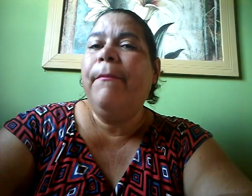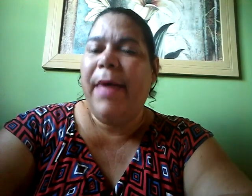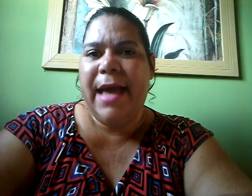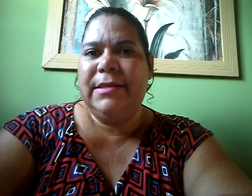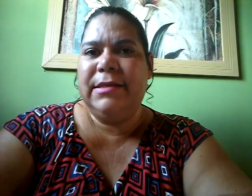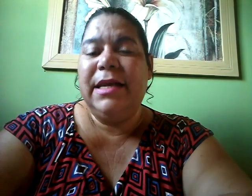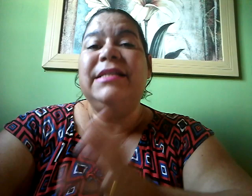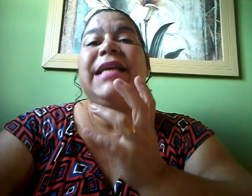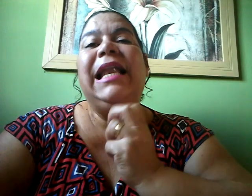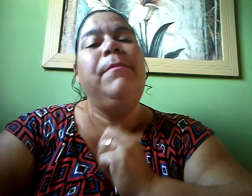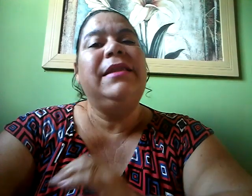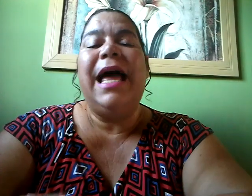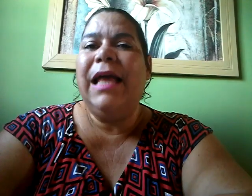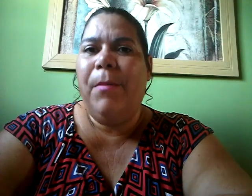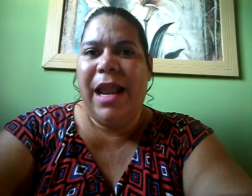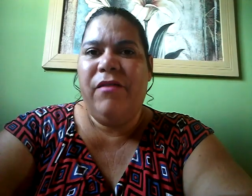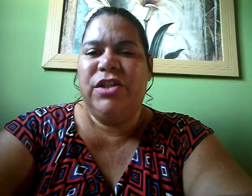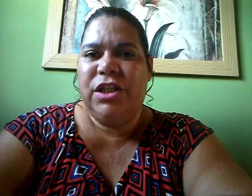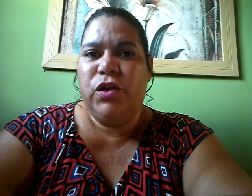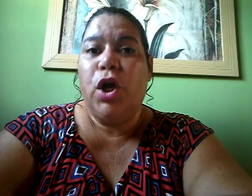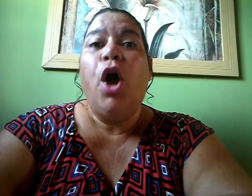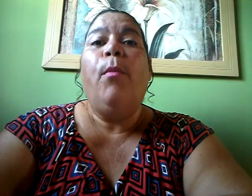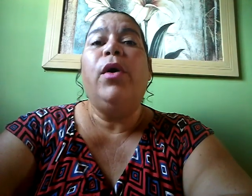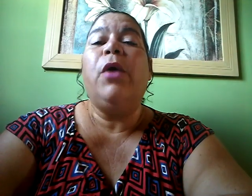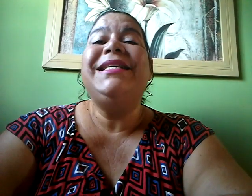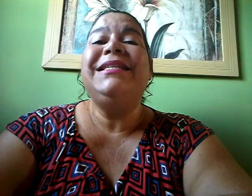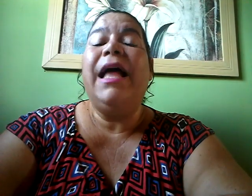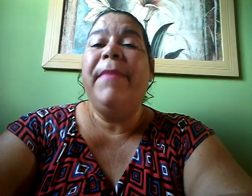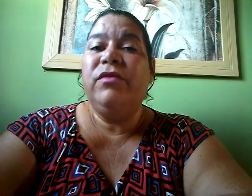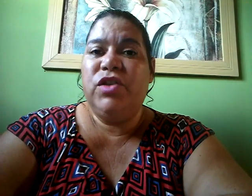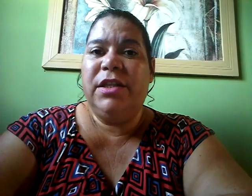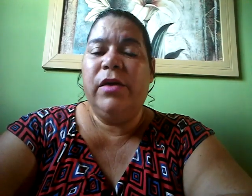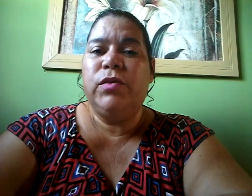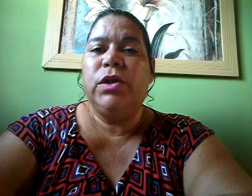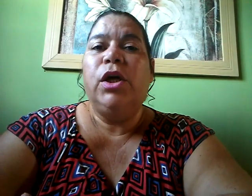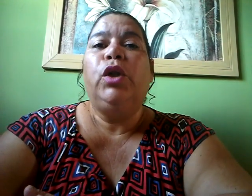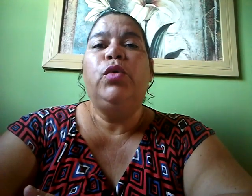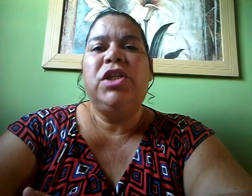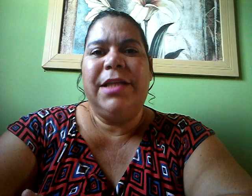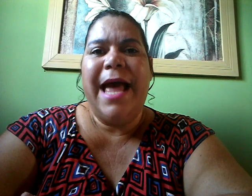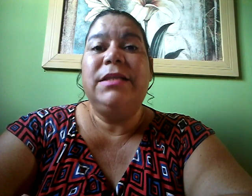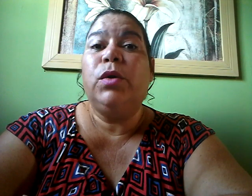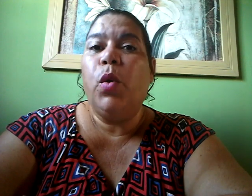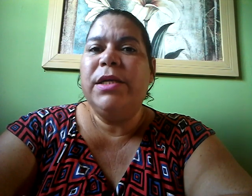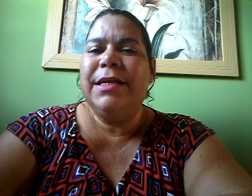mais Se alimentar da palavra de Deus Porque o ensinamento de Deus Nos traz coisas